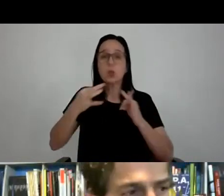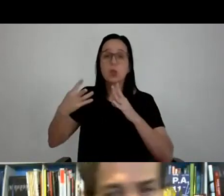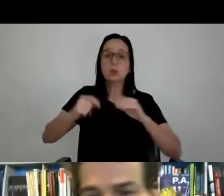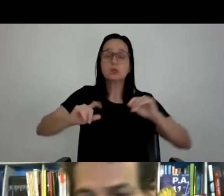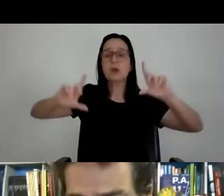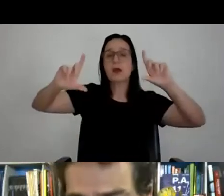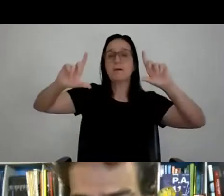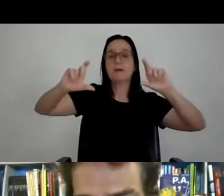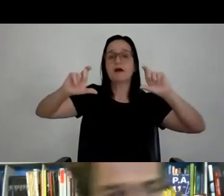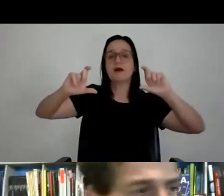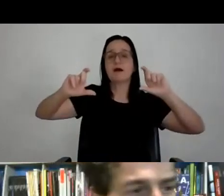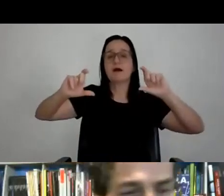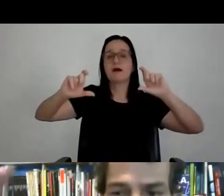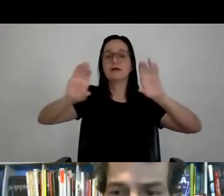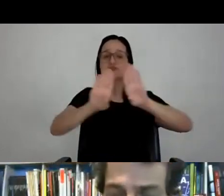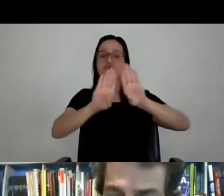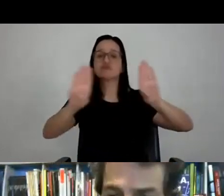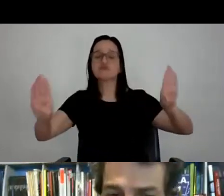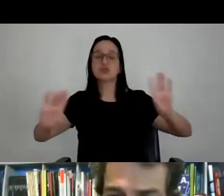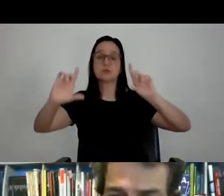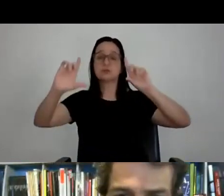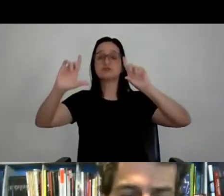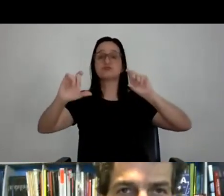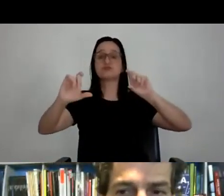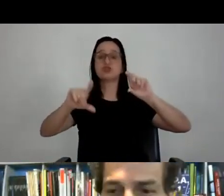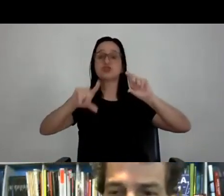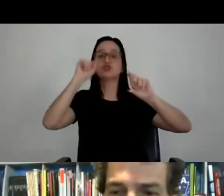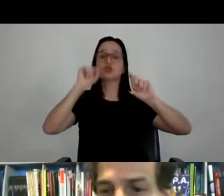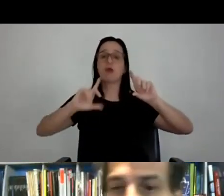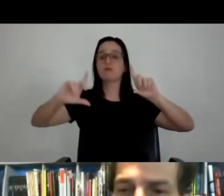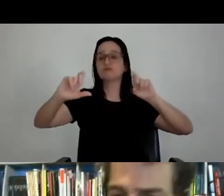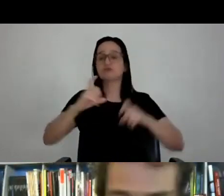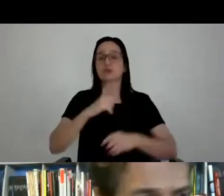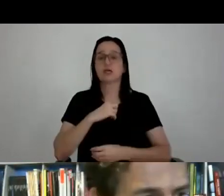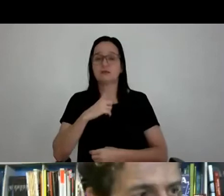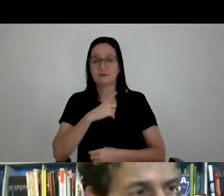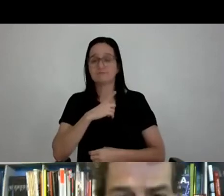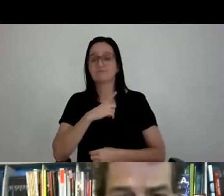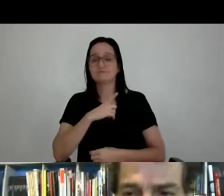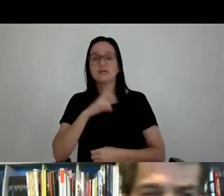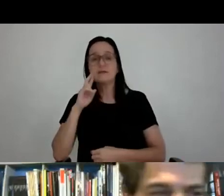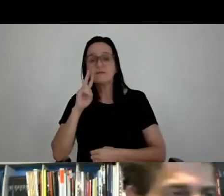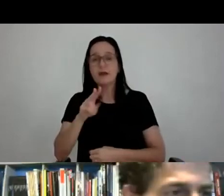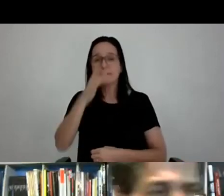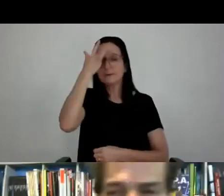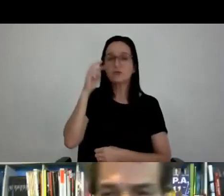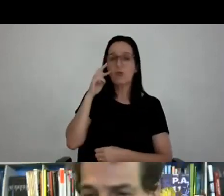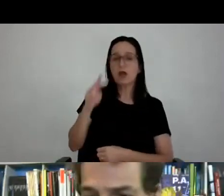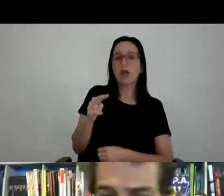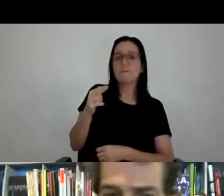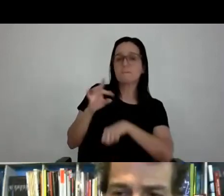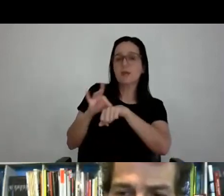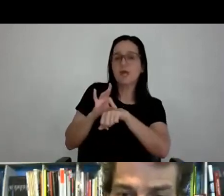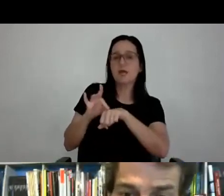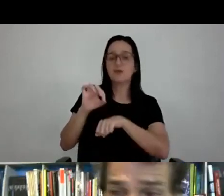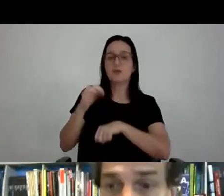com esse cenário no fundo, todo mundo escolheu esse cenário de fundo. e você vê eles escolhendo os anos, um que é no preto, um que no vermelho, um que fica aqui,